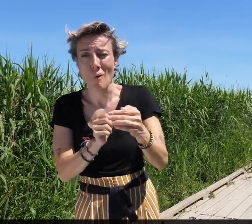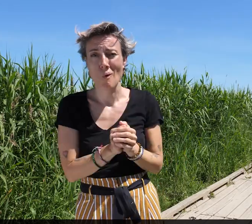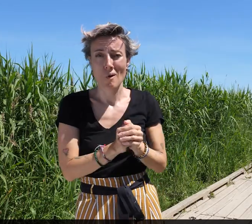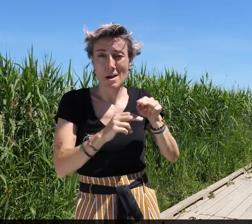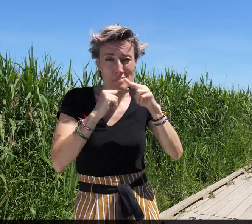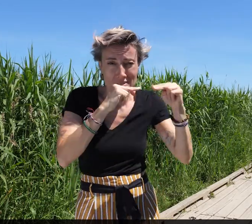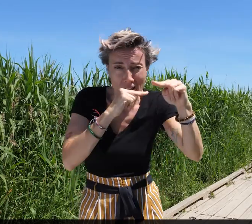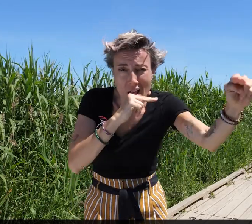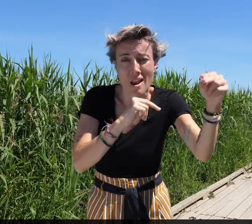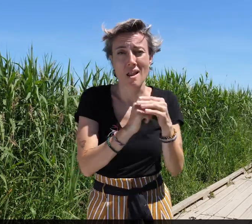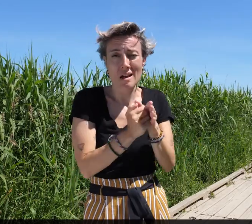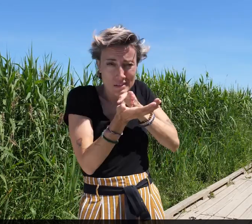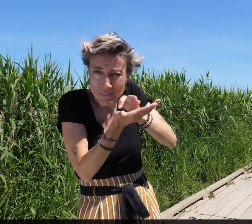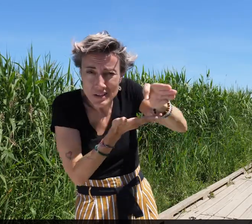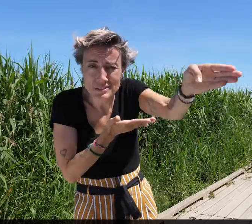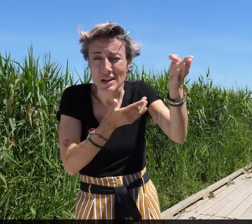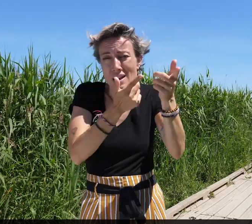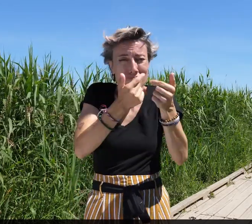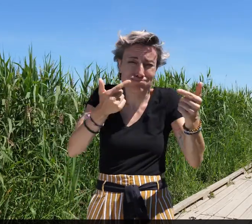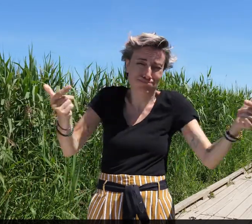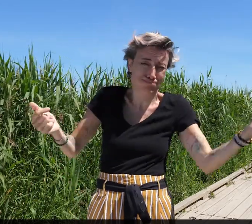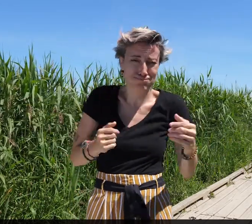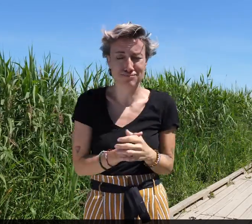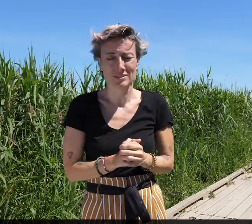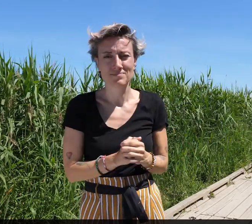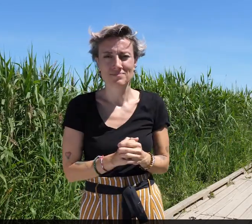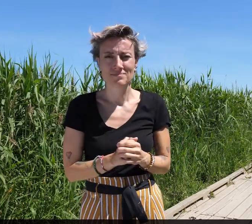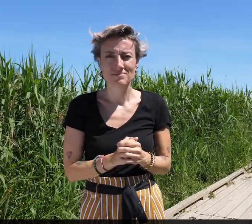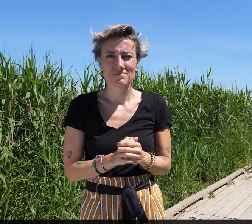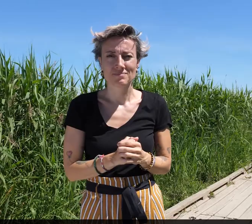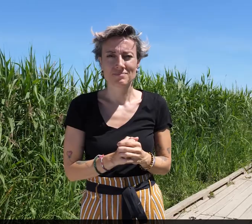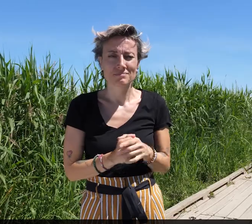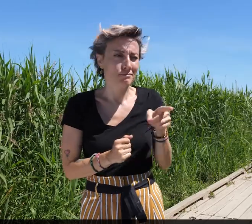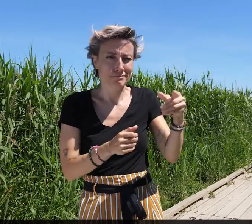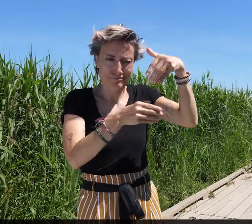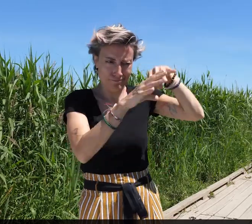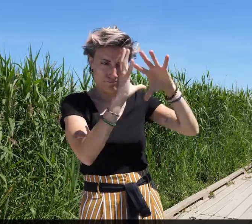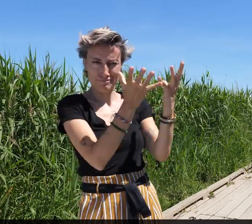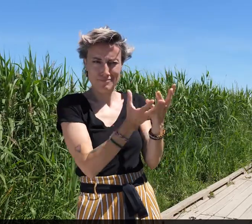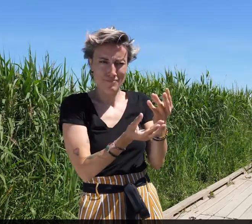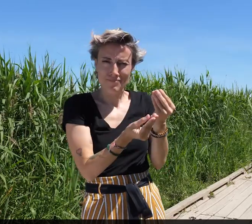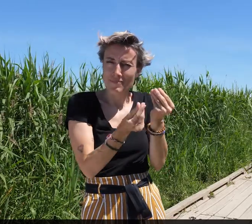des passerelles, des traverses, avec sobriété et simplicité.